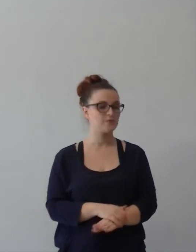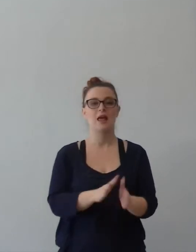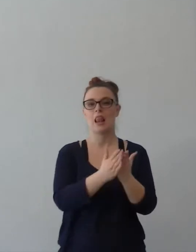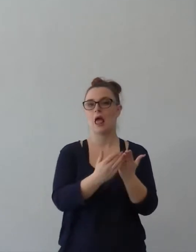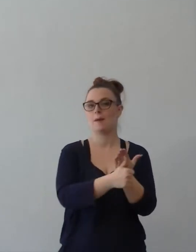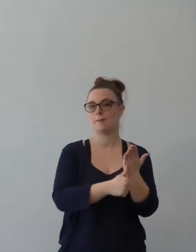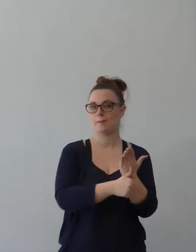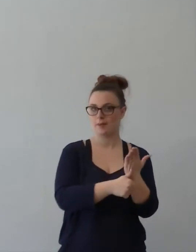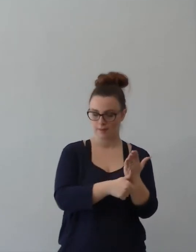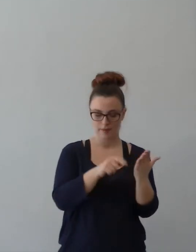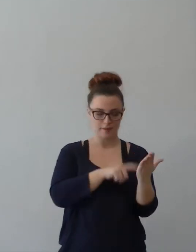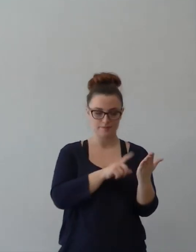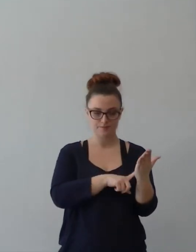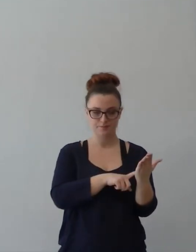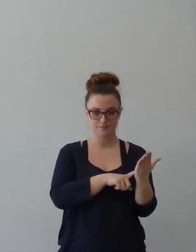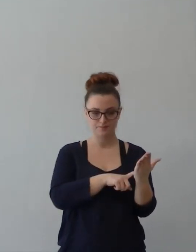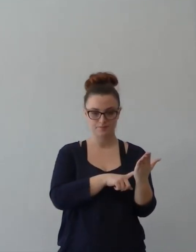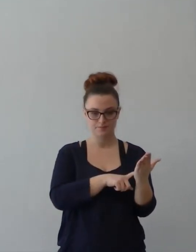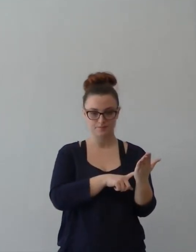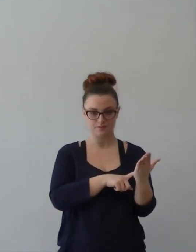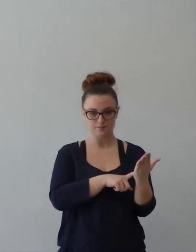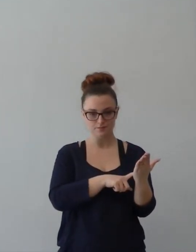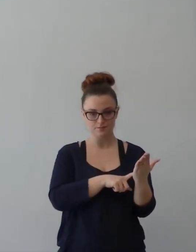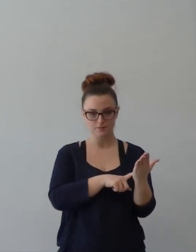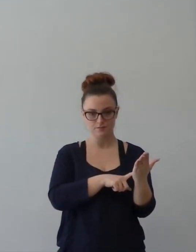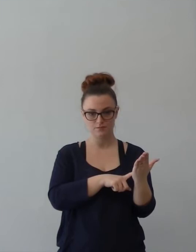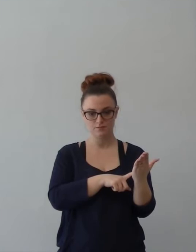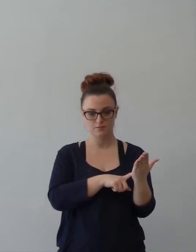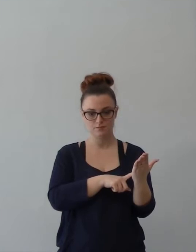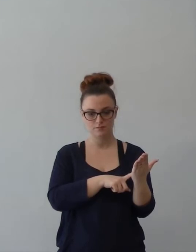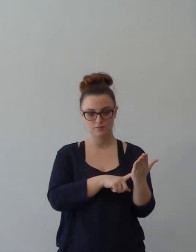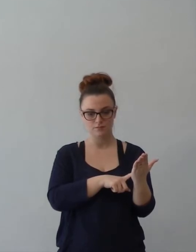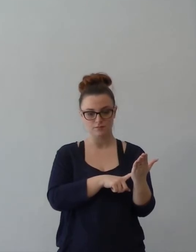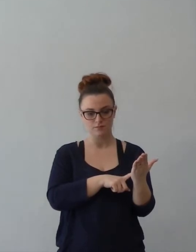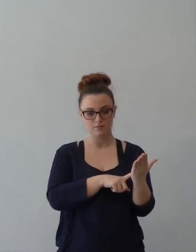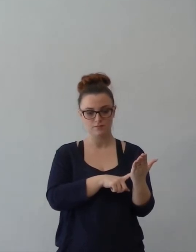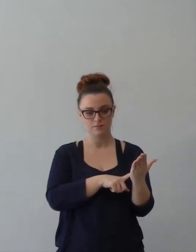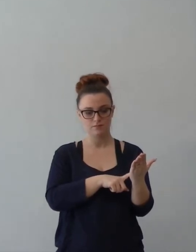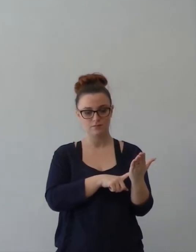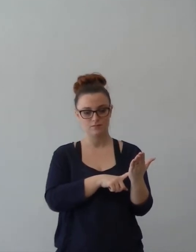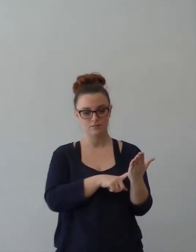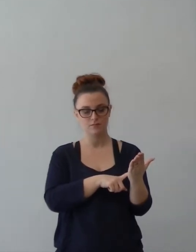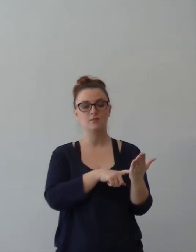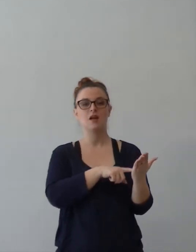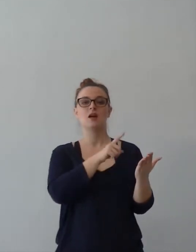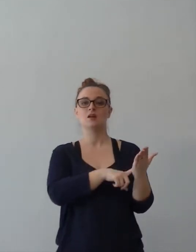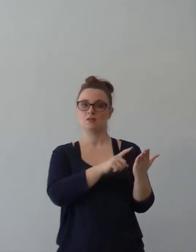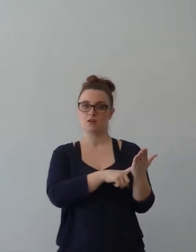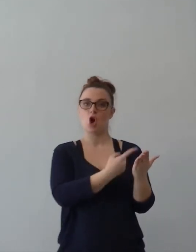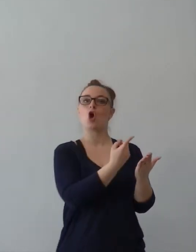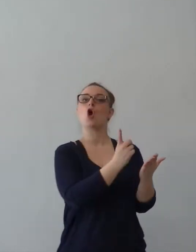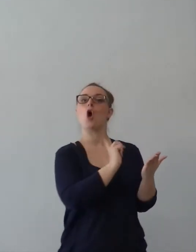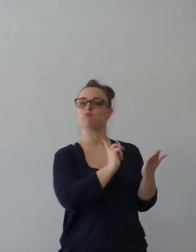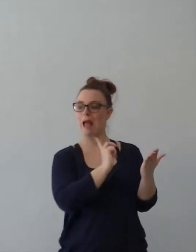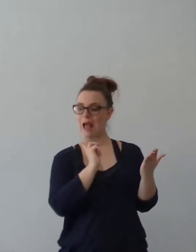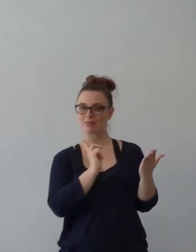il permesso di essere in gioia, ma più di questo ci comanda di